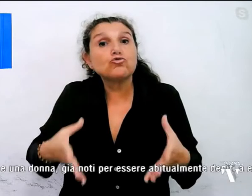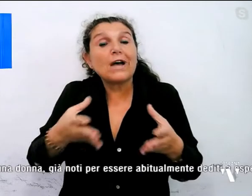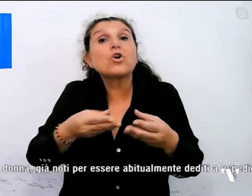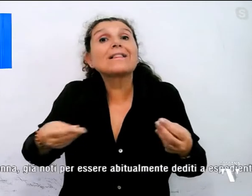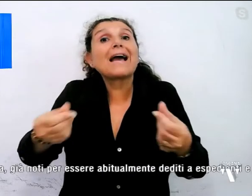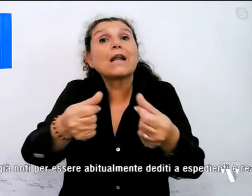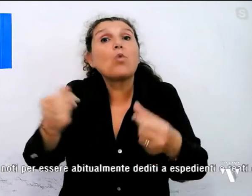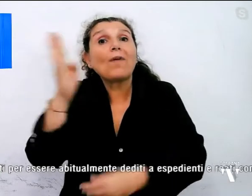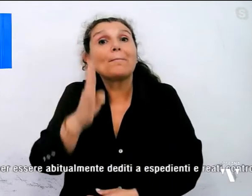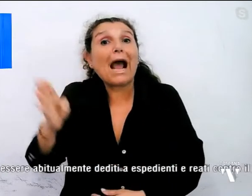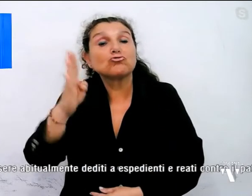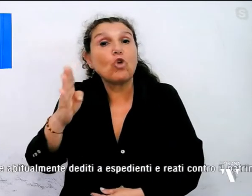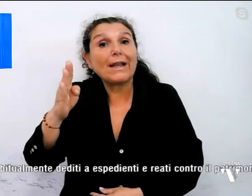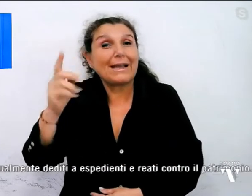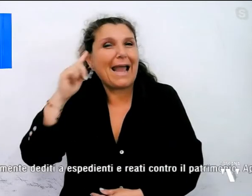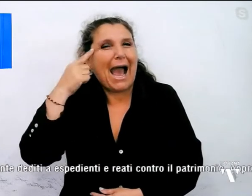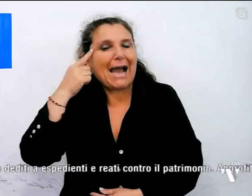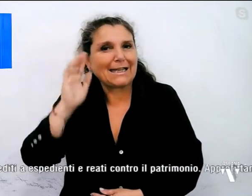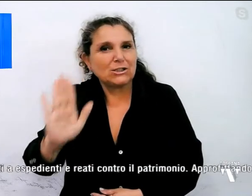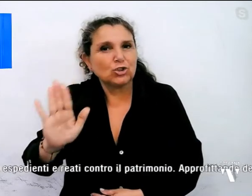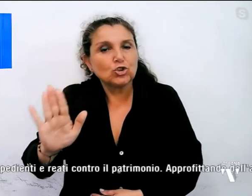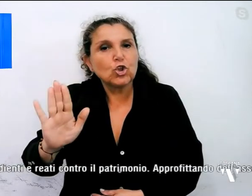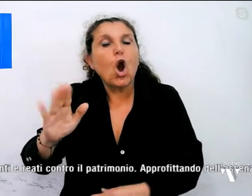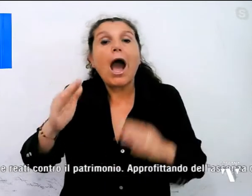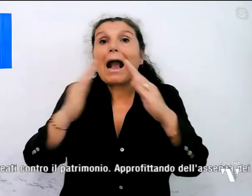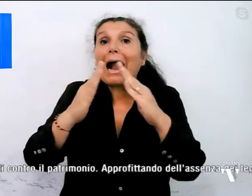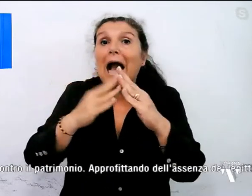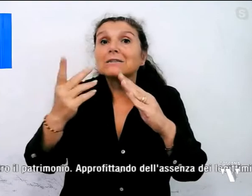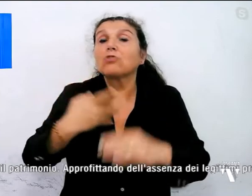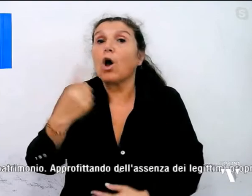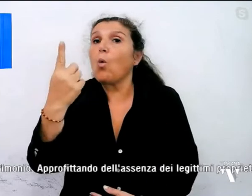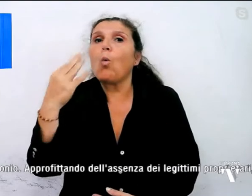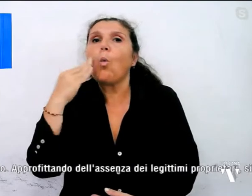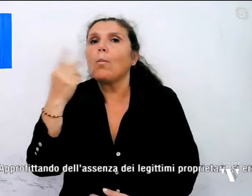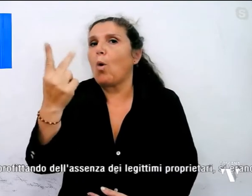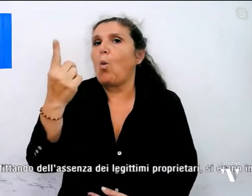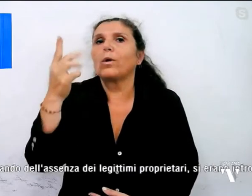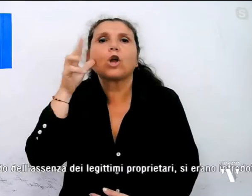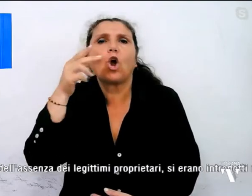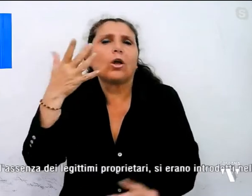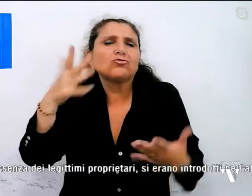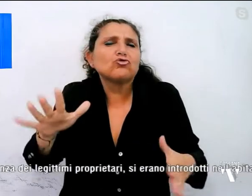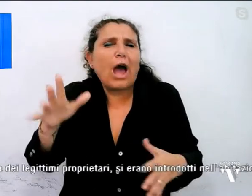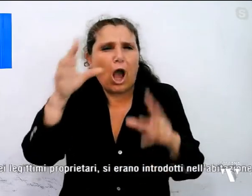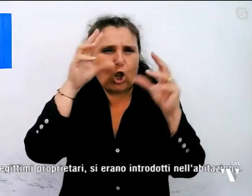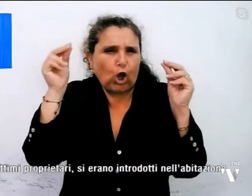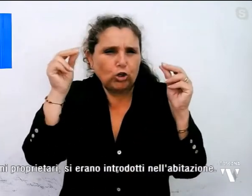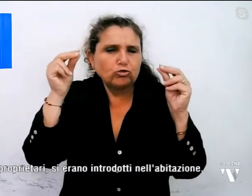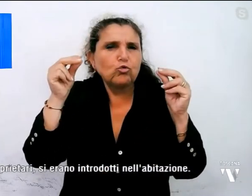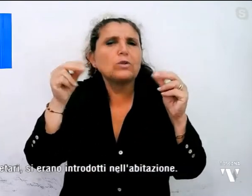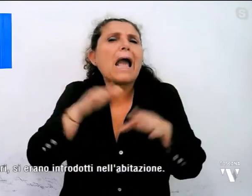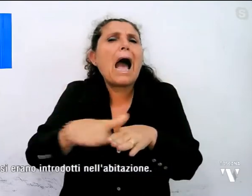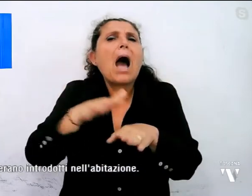Bracciolini stiamo in provincia di Arezzo nella casa c'erano un uomo e una donna già noti per essere abitualmente